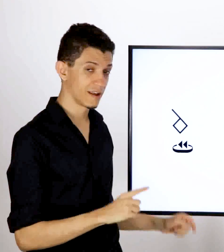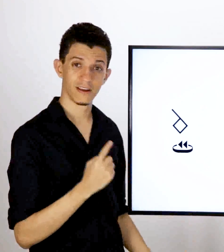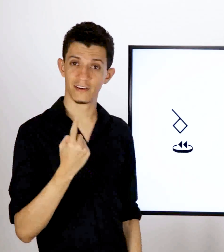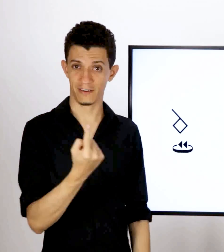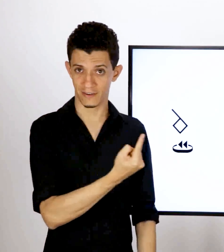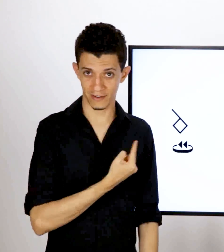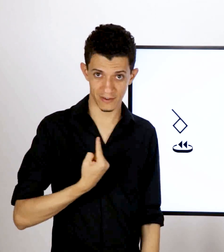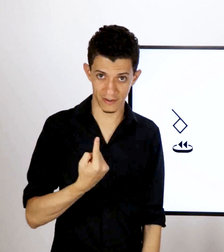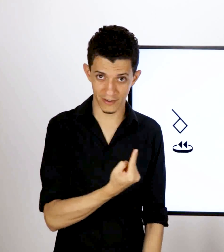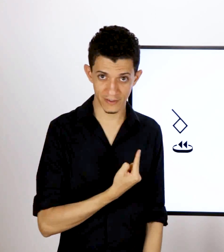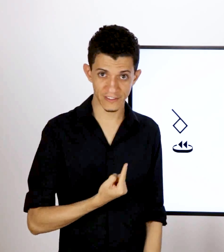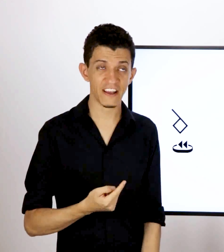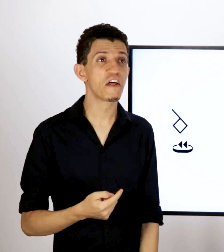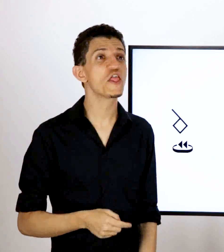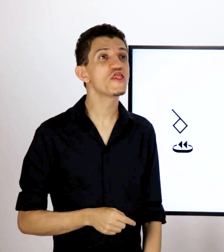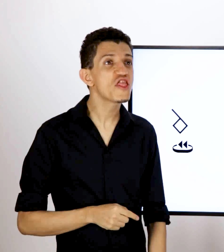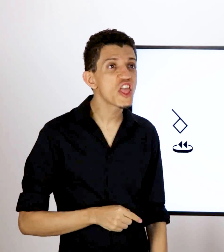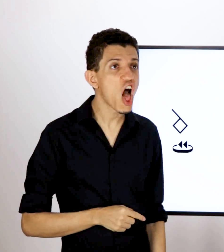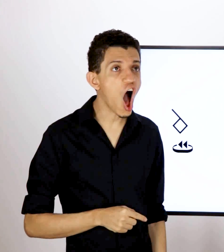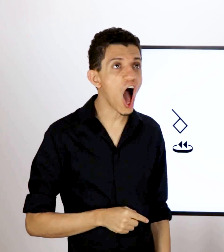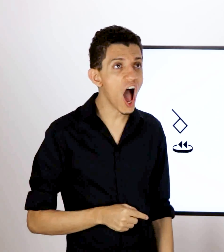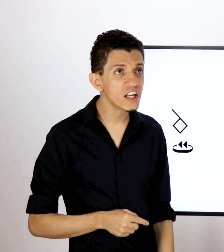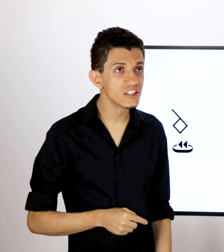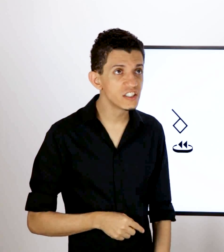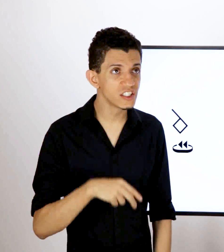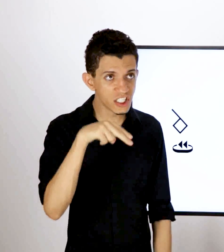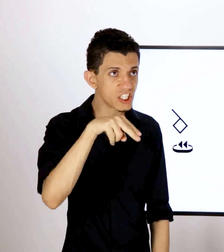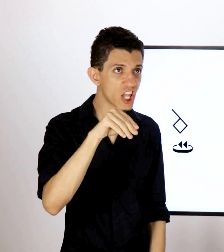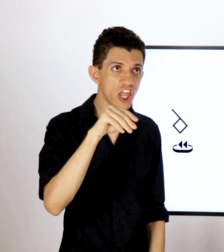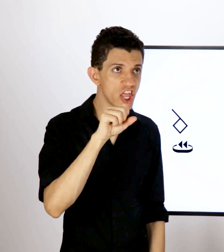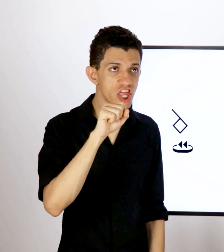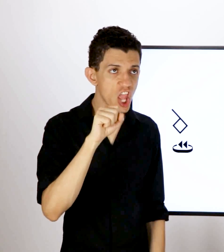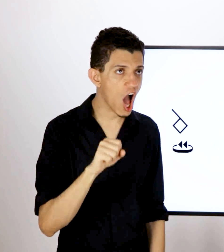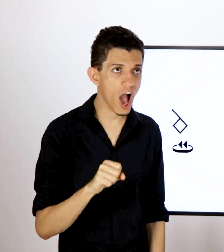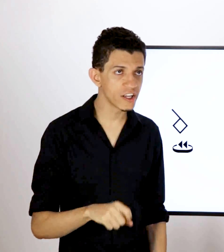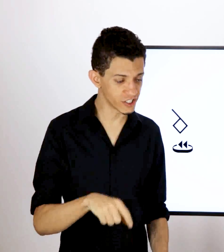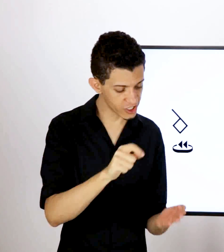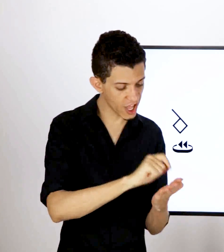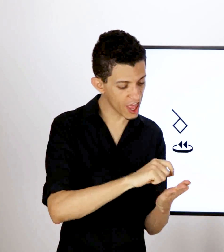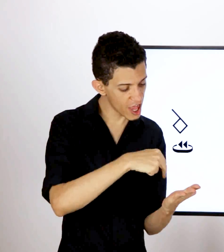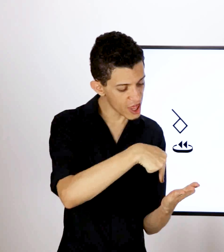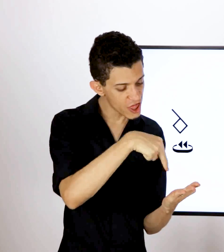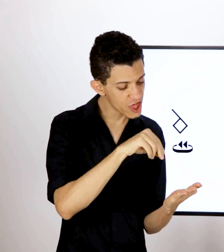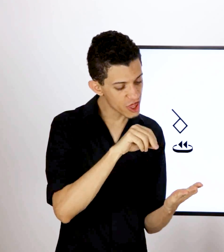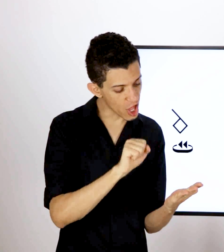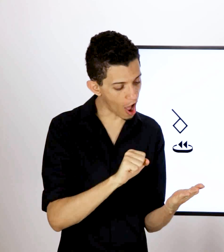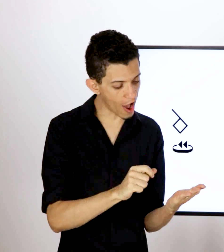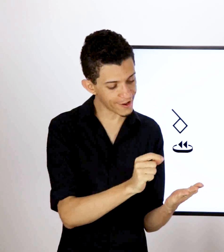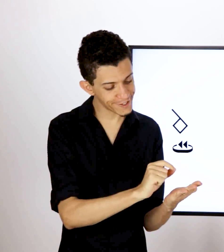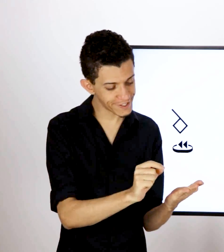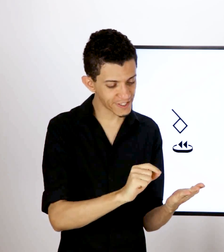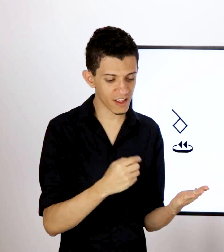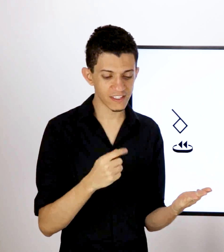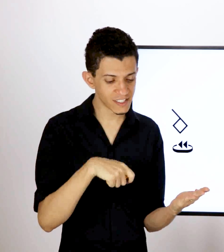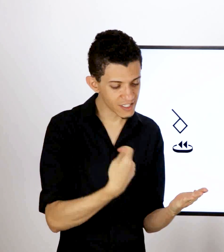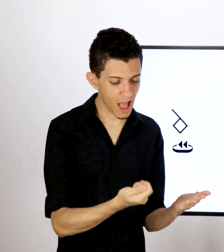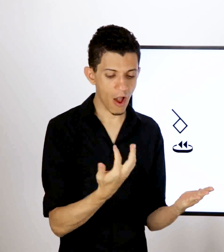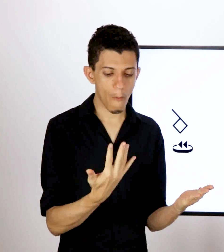aqui. Nesse outro sinal aqui, você vai ver lá as pessoas ouvintes dizendo nós. Alguns enchem até a boca para falar sobre isso.